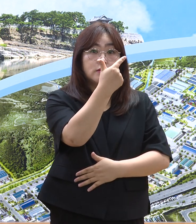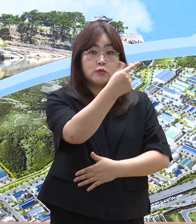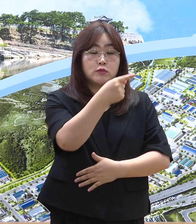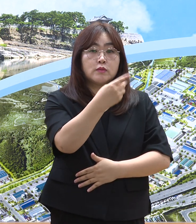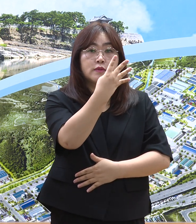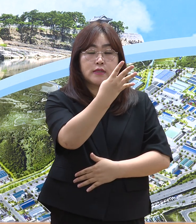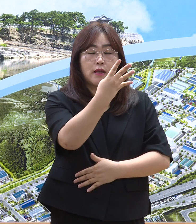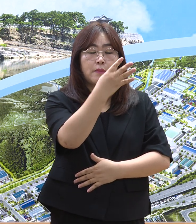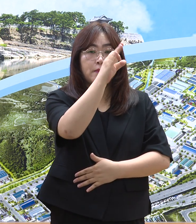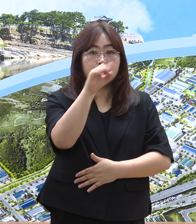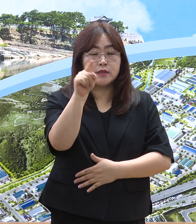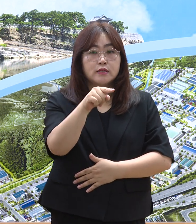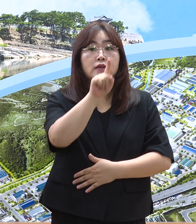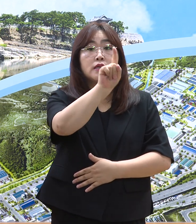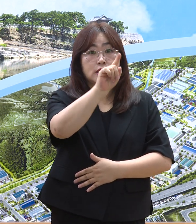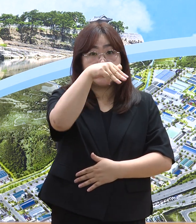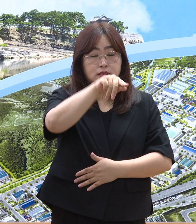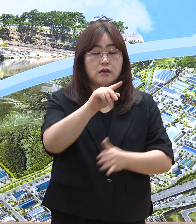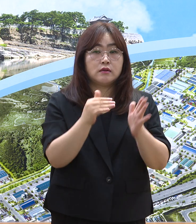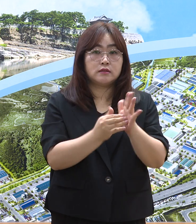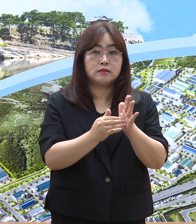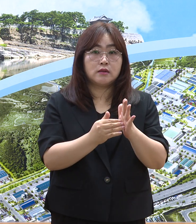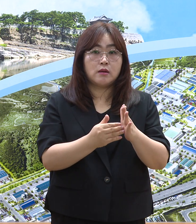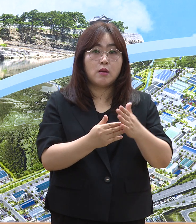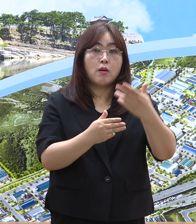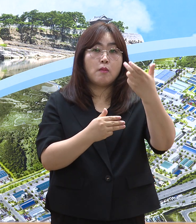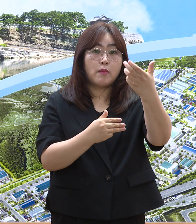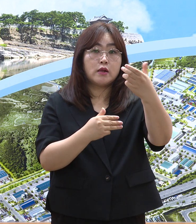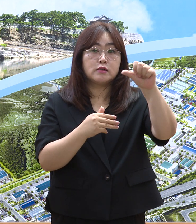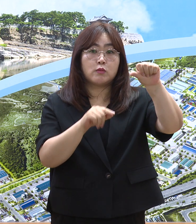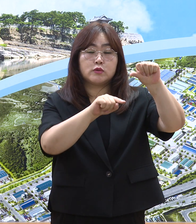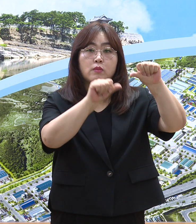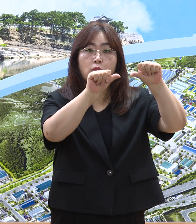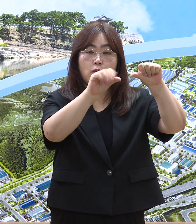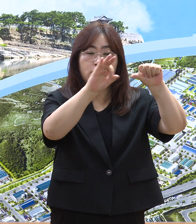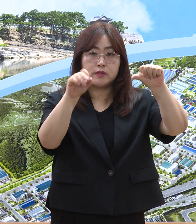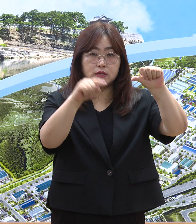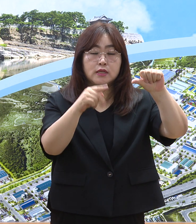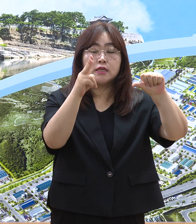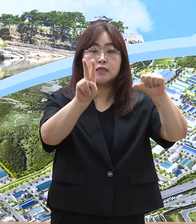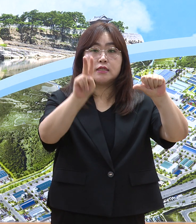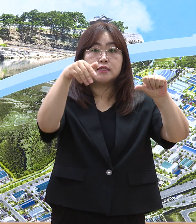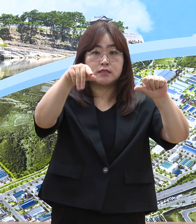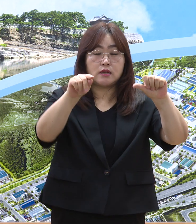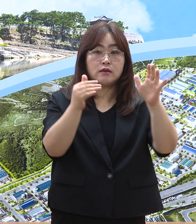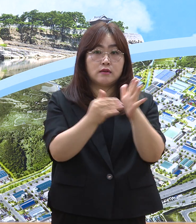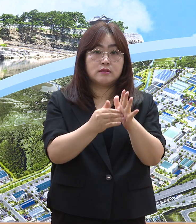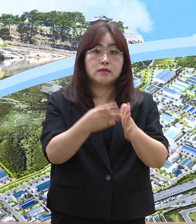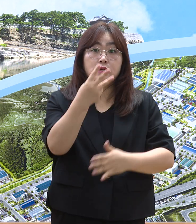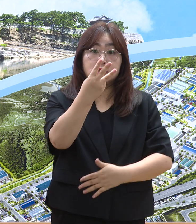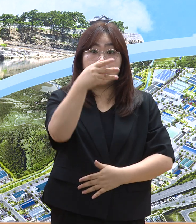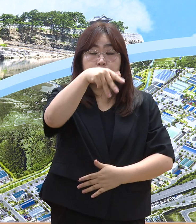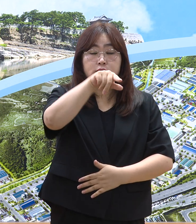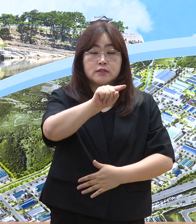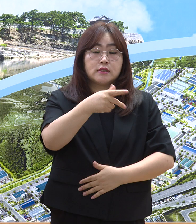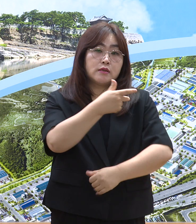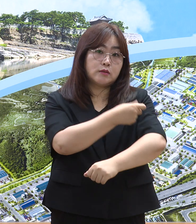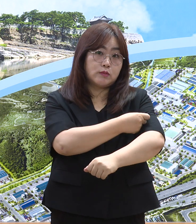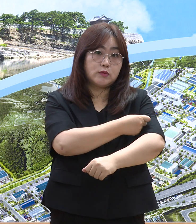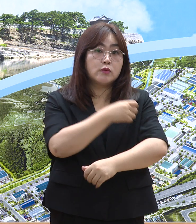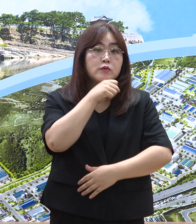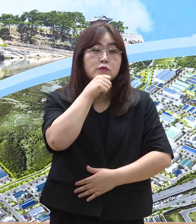%가 1차 접종을, 85.5%가 2차 접종을 완료하였으며 3차 접종률은